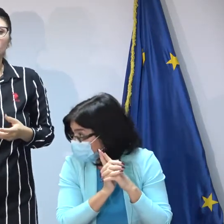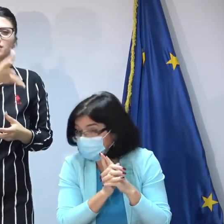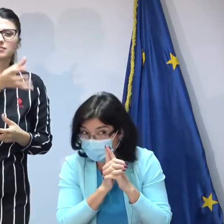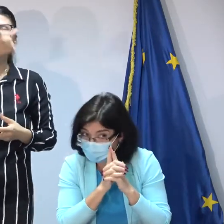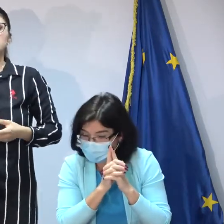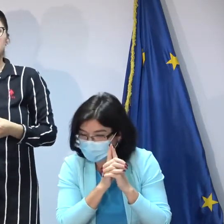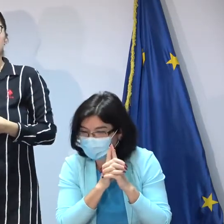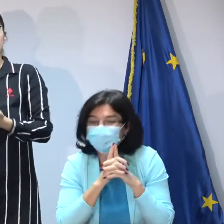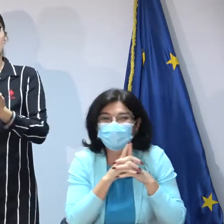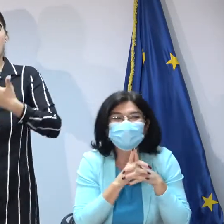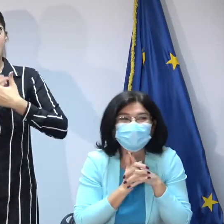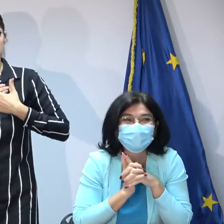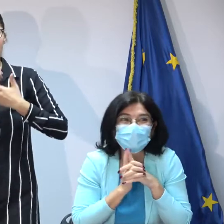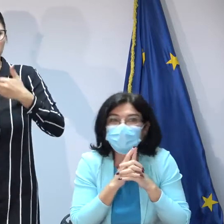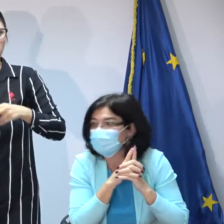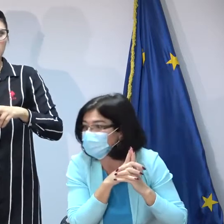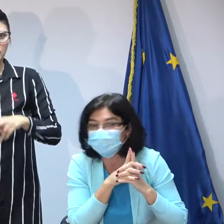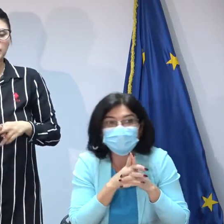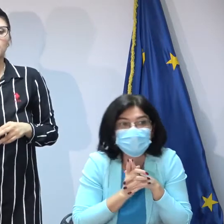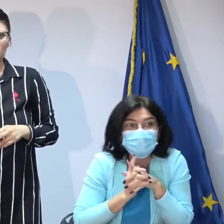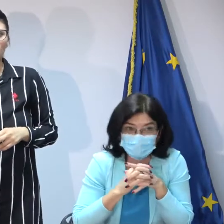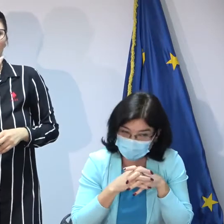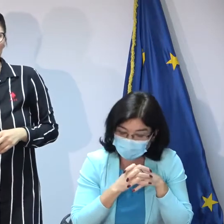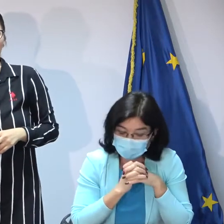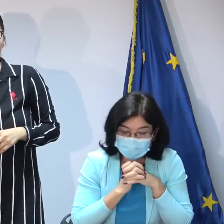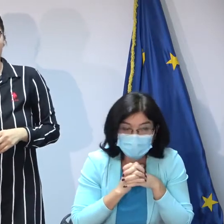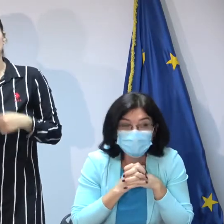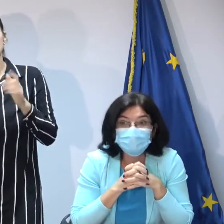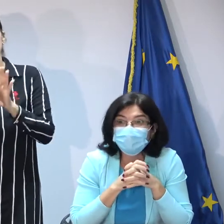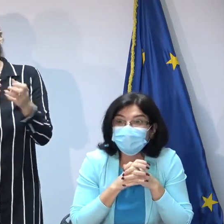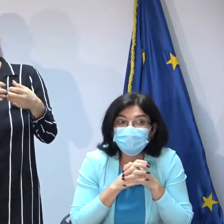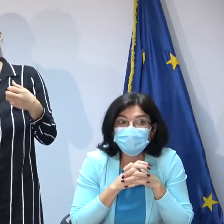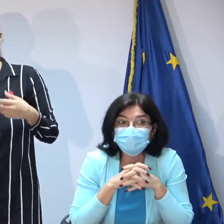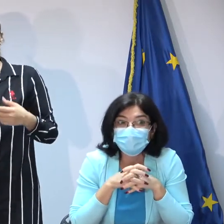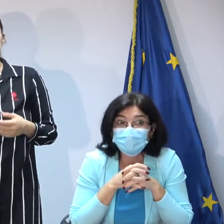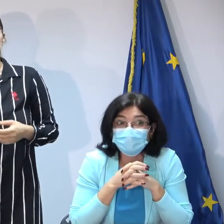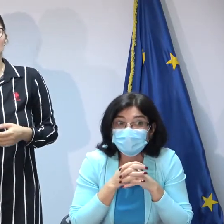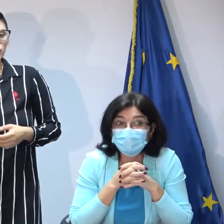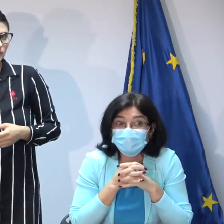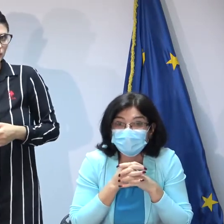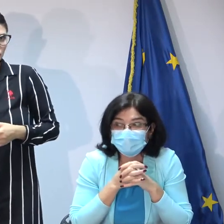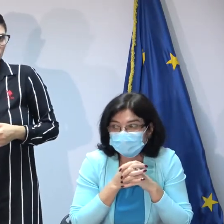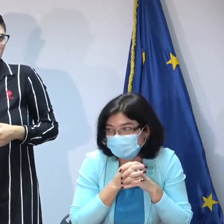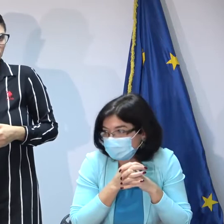în proiectul de lege el va fi extins. La câți? La cinci. Ce mai pregătă de acest proiect?